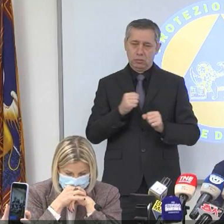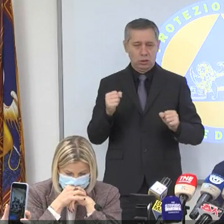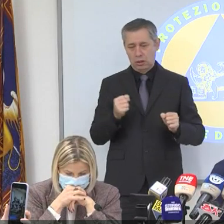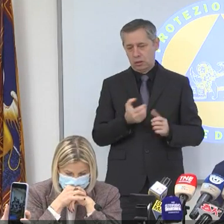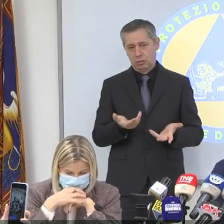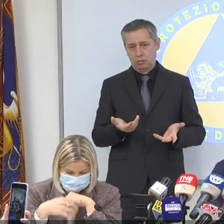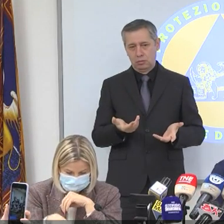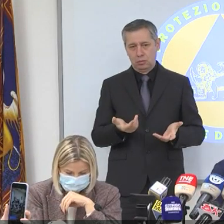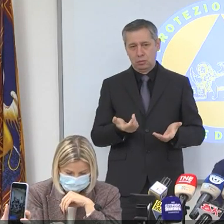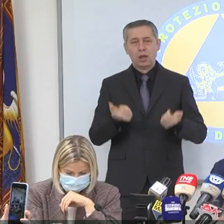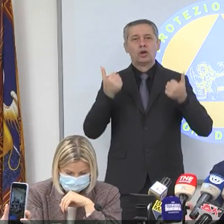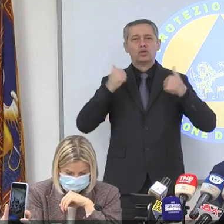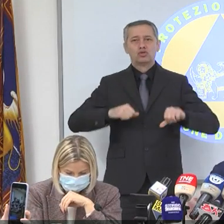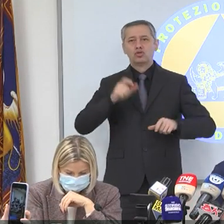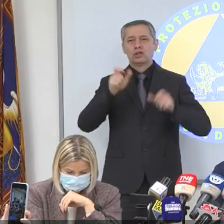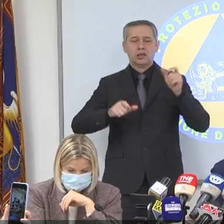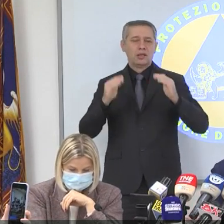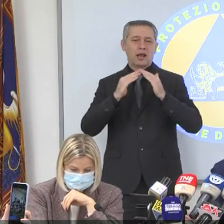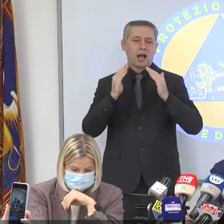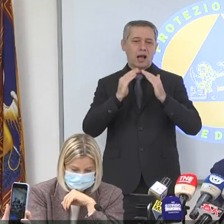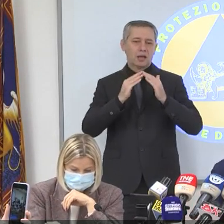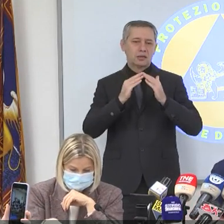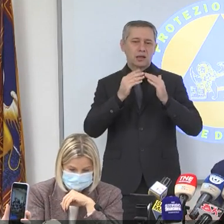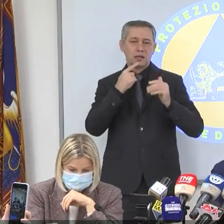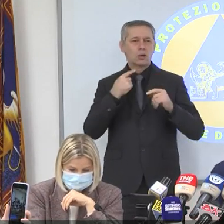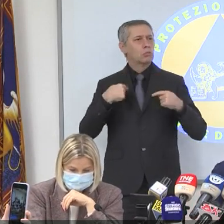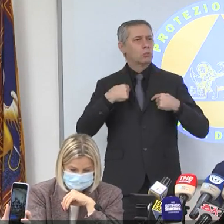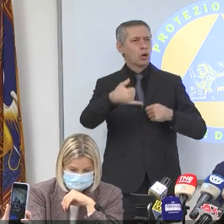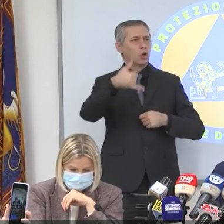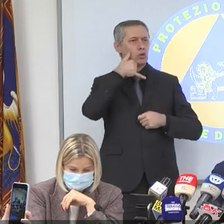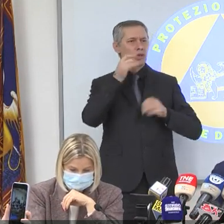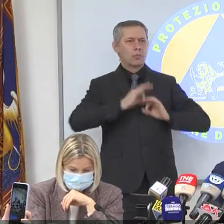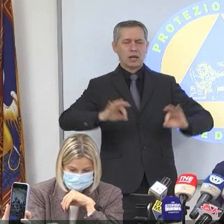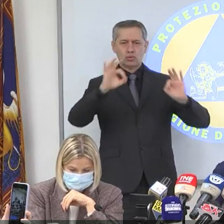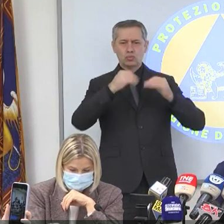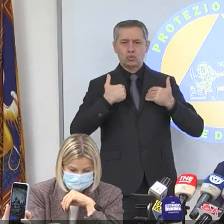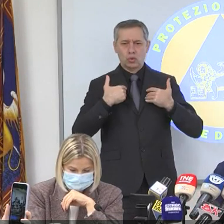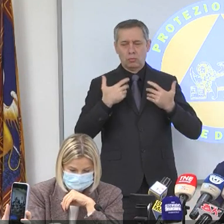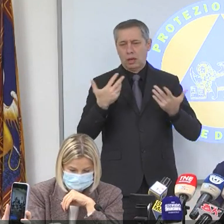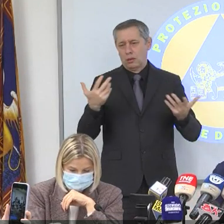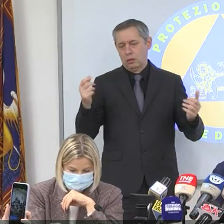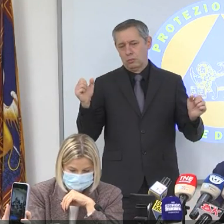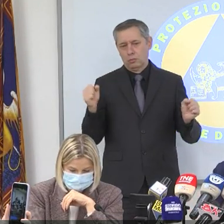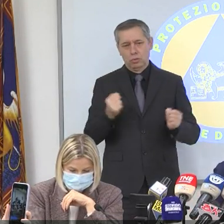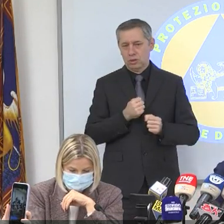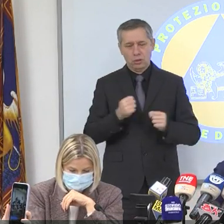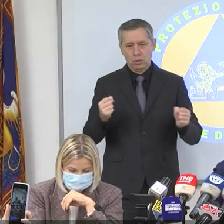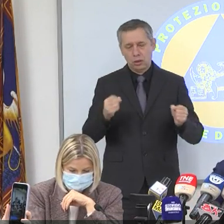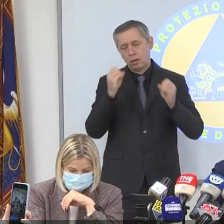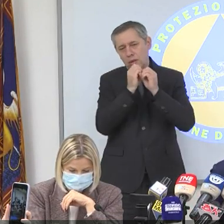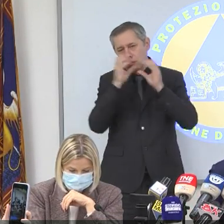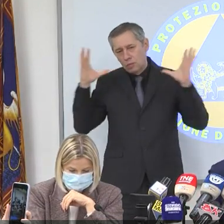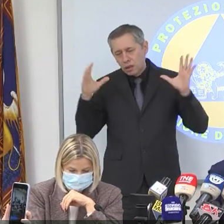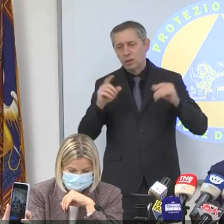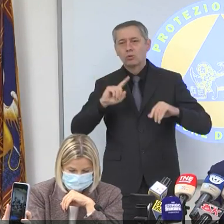a casa e dicono ma non mi chiama nessuno. Ragazzi con questi numeri qua, è come pensare, immaginare di